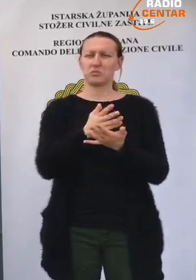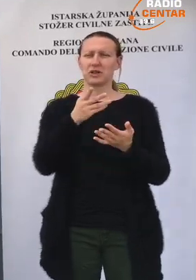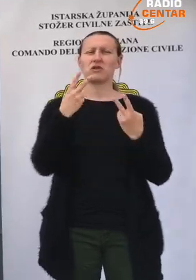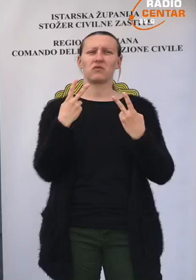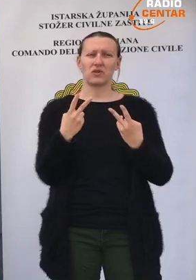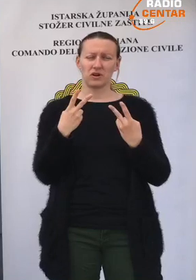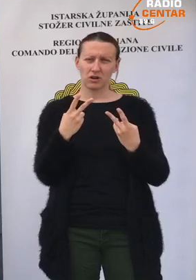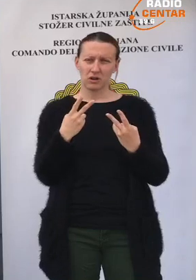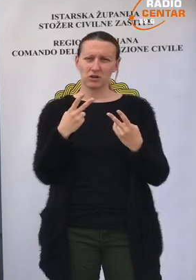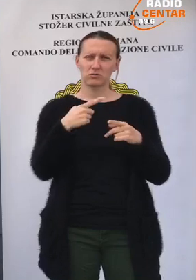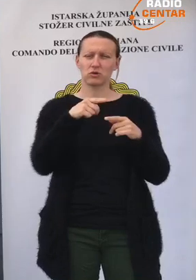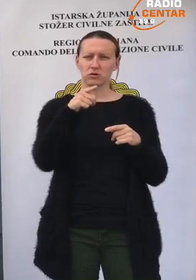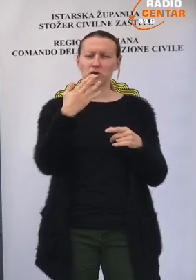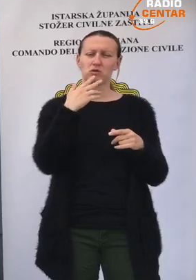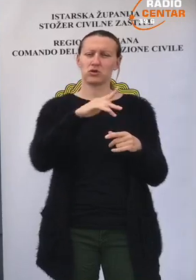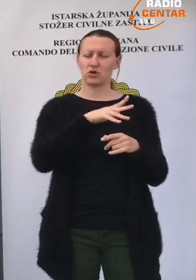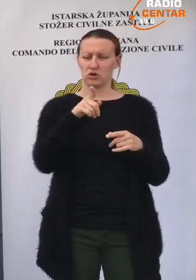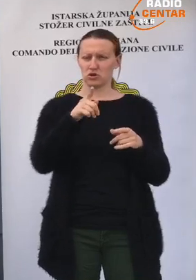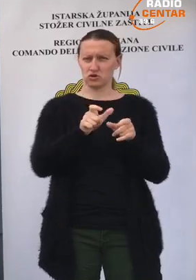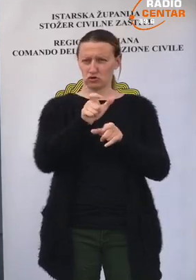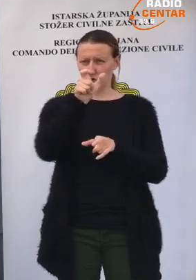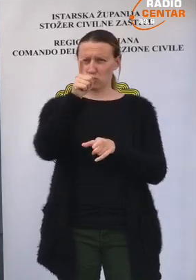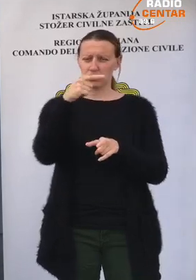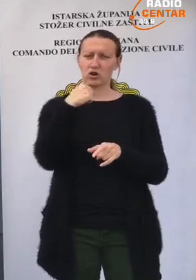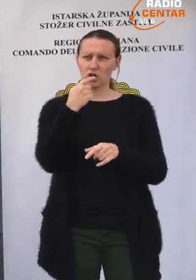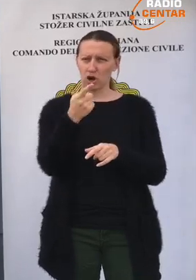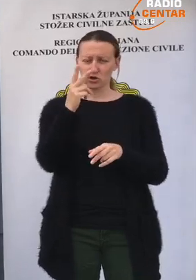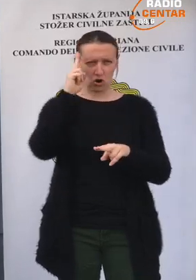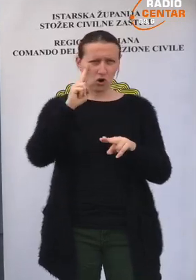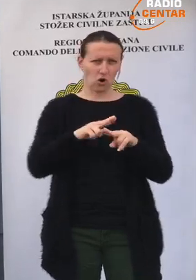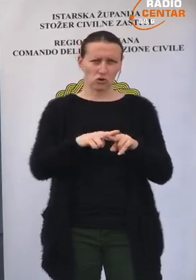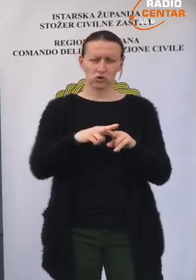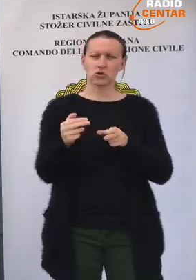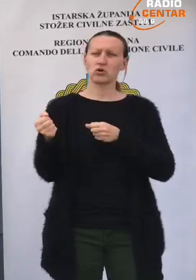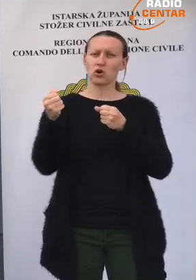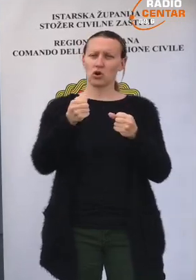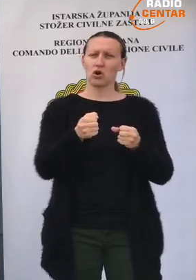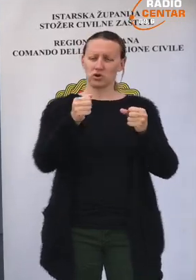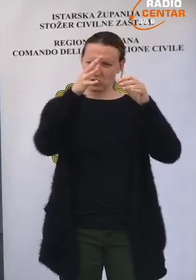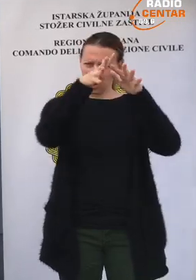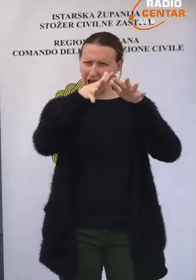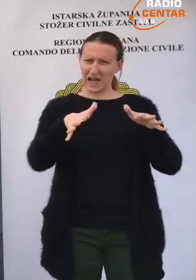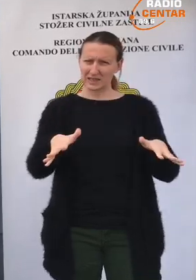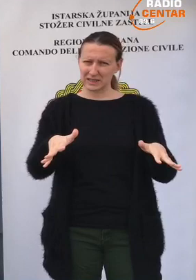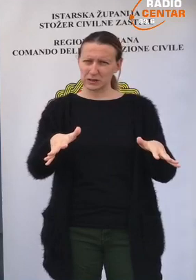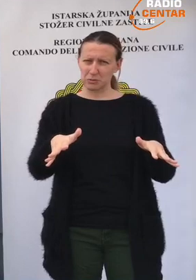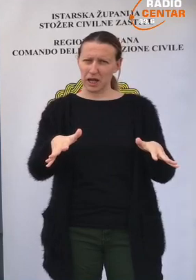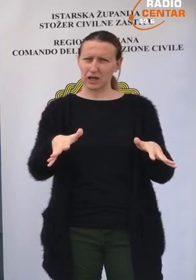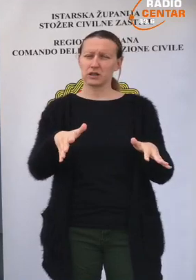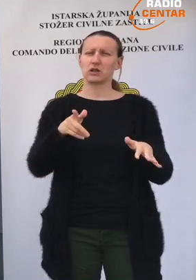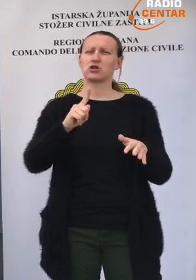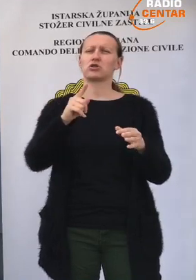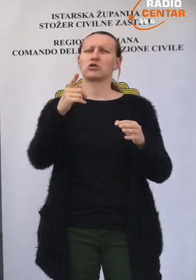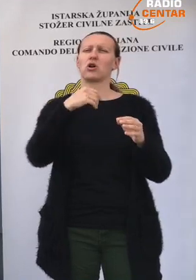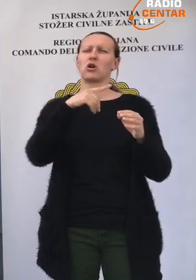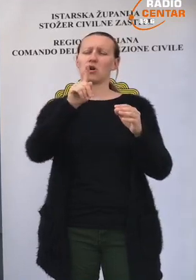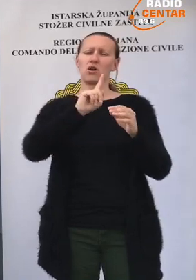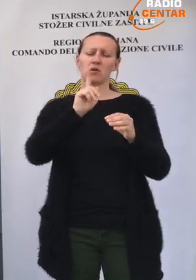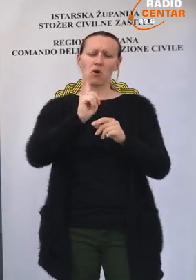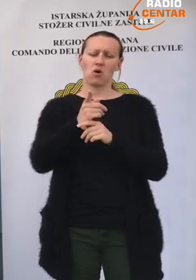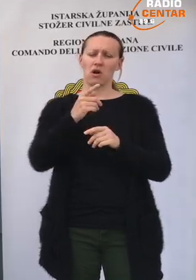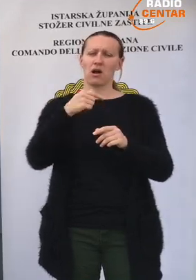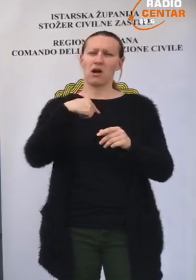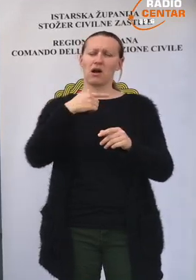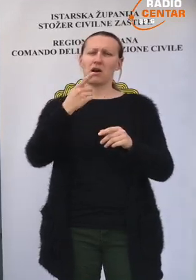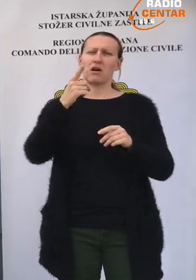biti jako bitno, zato kao što je nacionalni stožer rekao, odluke će se donositi asimetrično, znači subsidijarno.